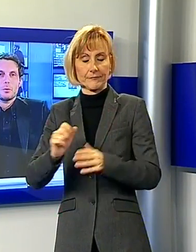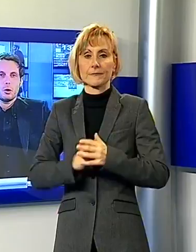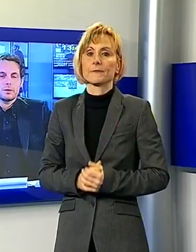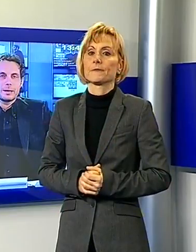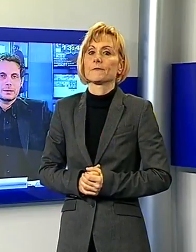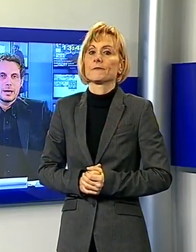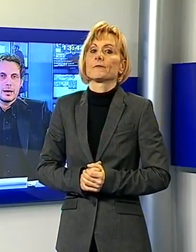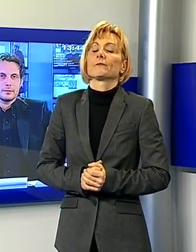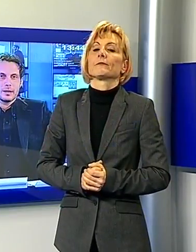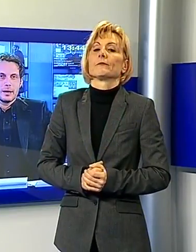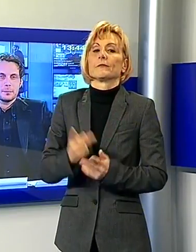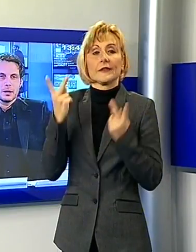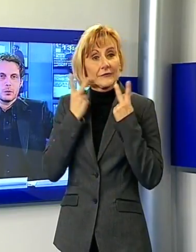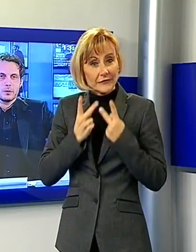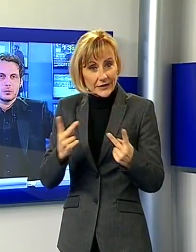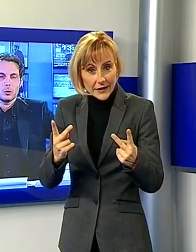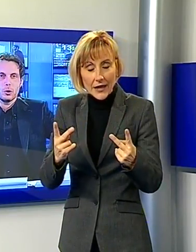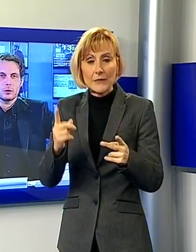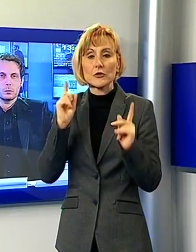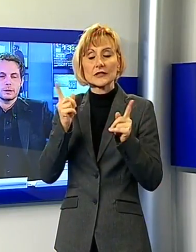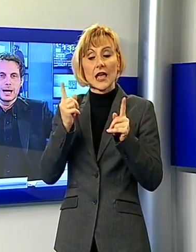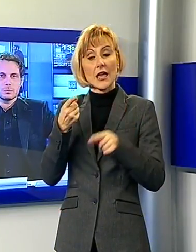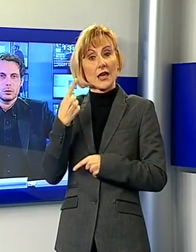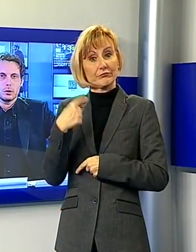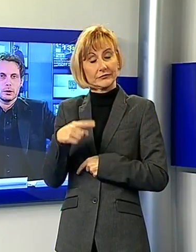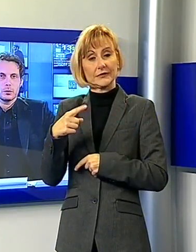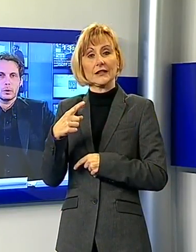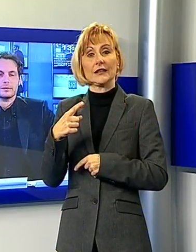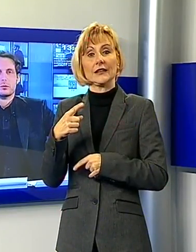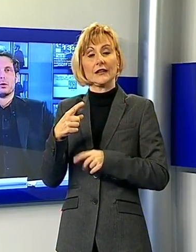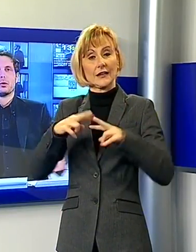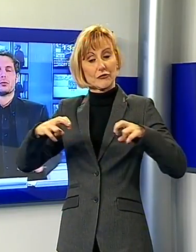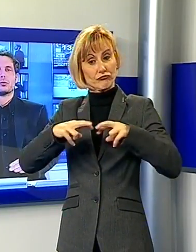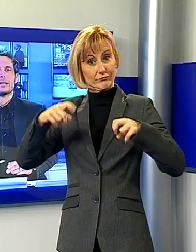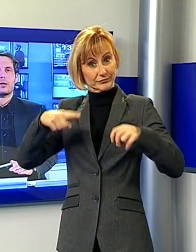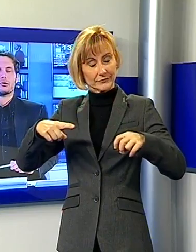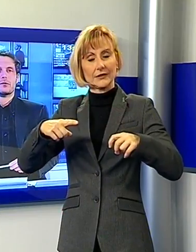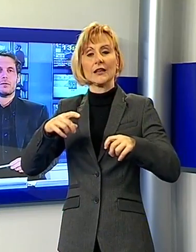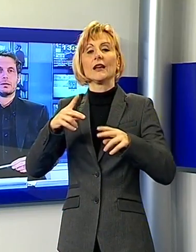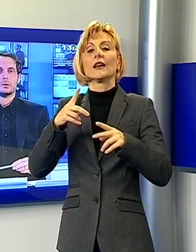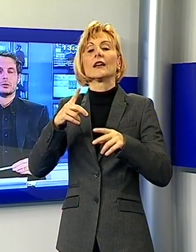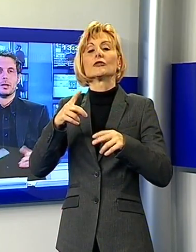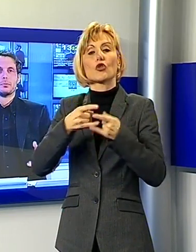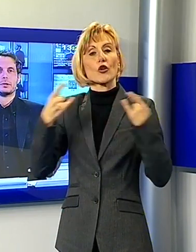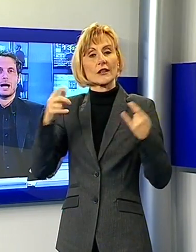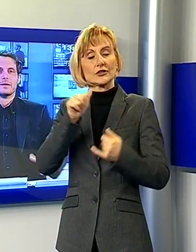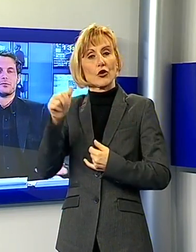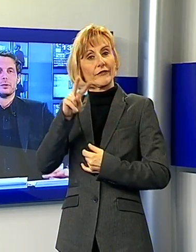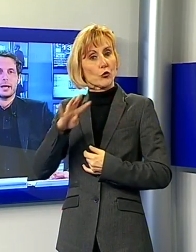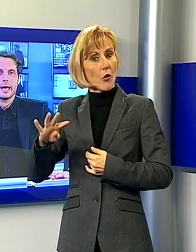ovviamente se questo risultato, questo sondaggio del Sole 24 ore potrà influire e